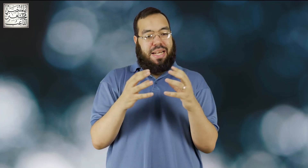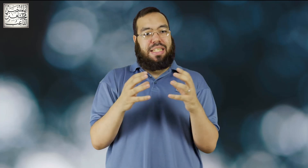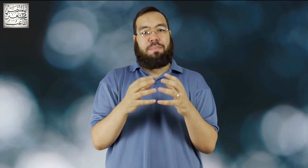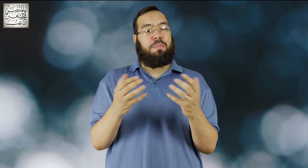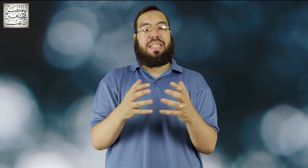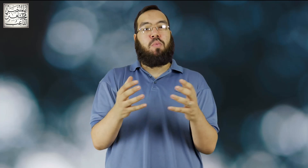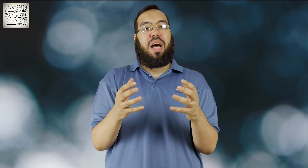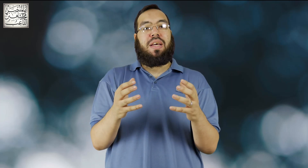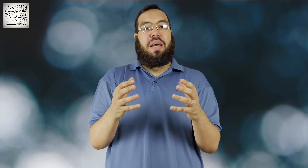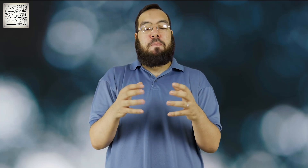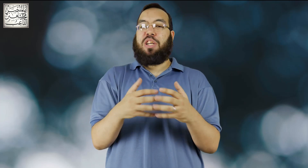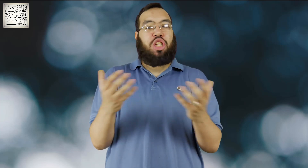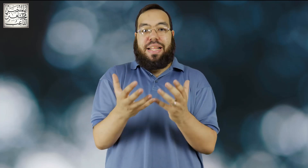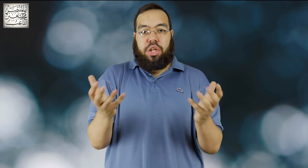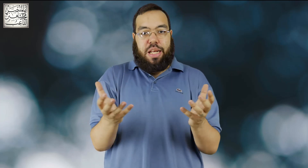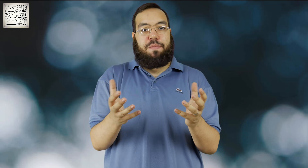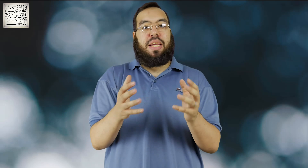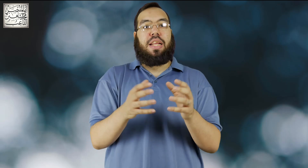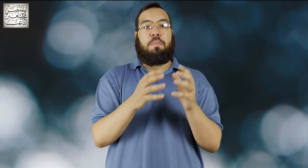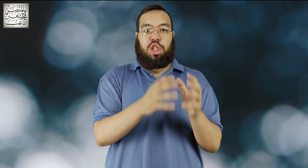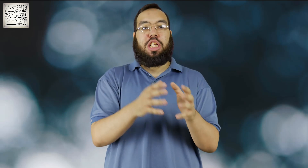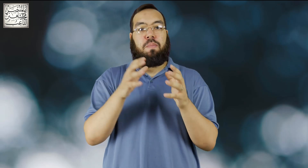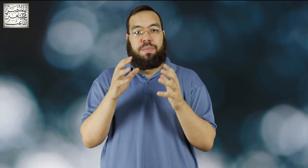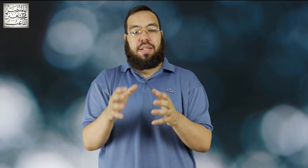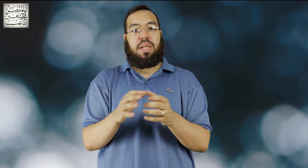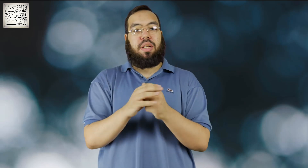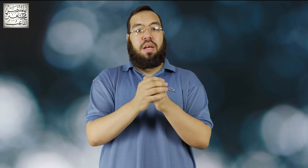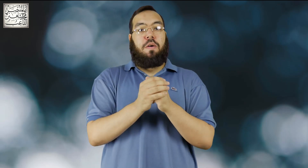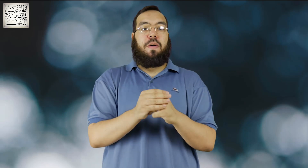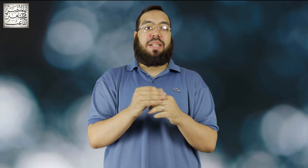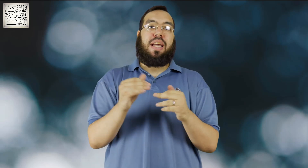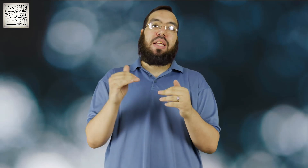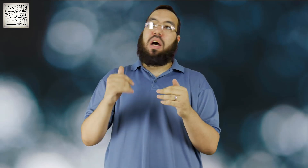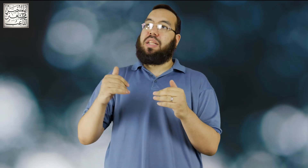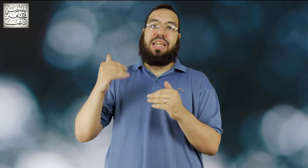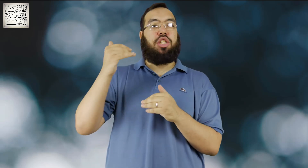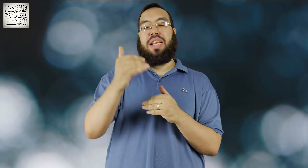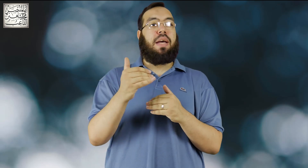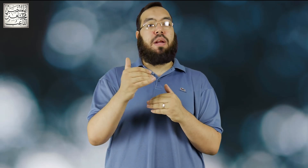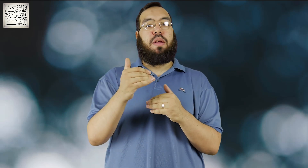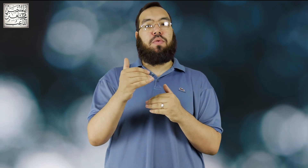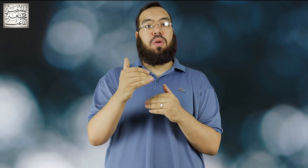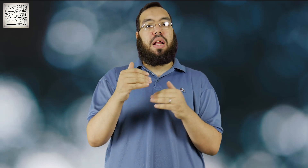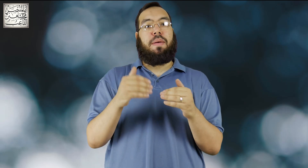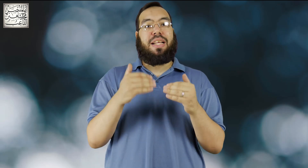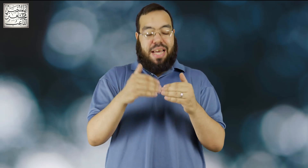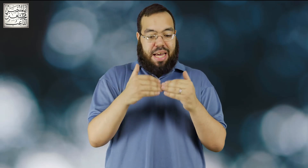الناس مش بيسموها مش entry level يعني مش للمبتدئين فبالتالي اه انت ليش علي كاميرا ب1000 دولار انا محتاج